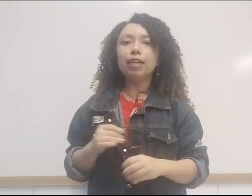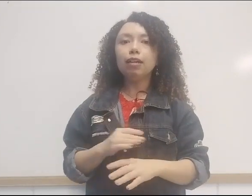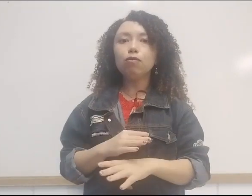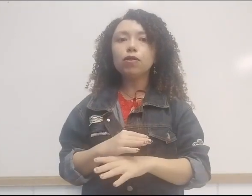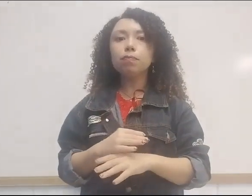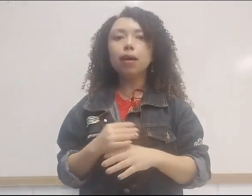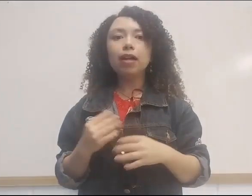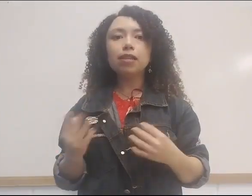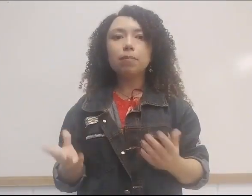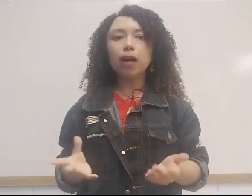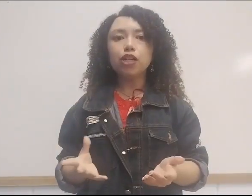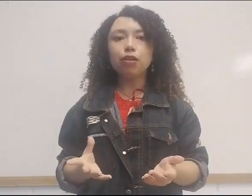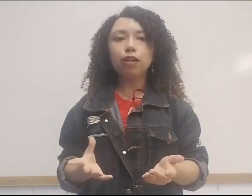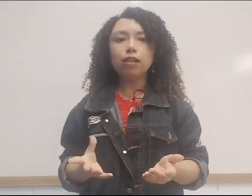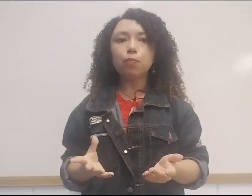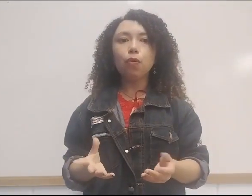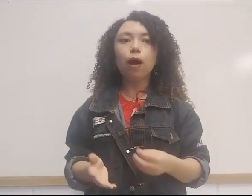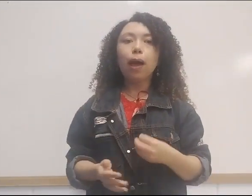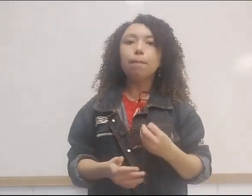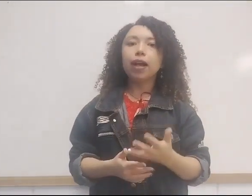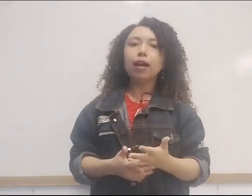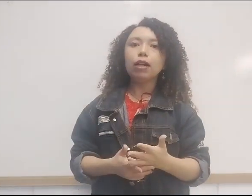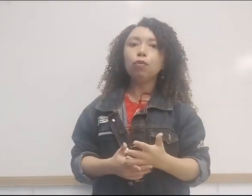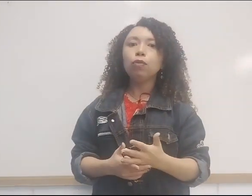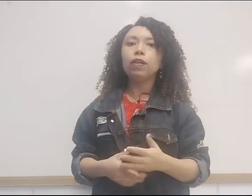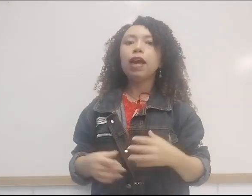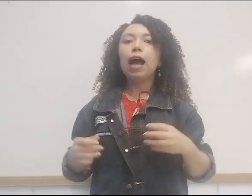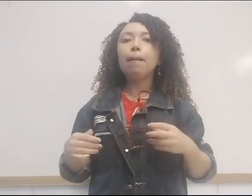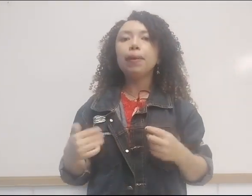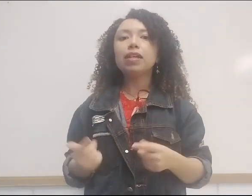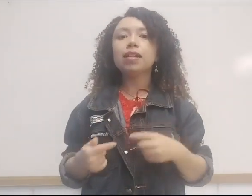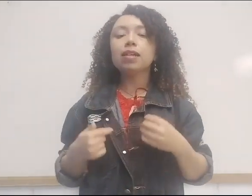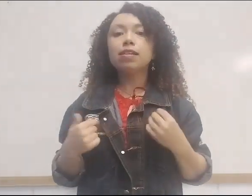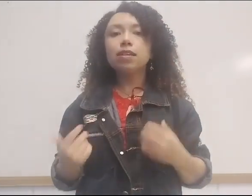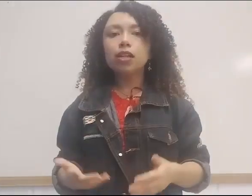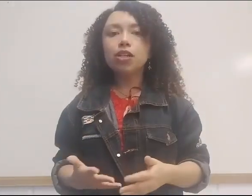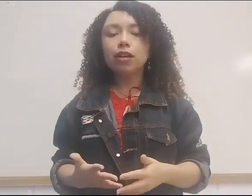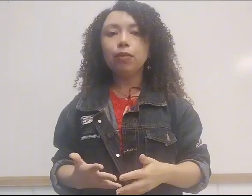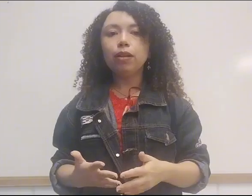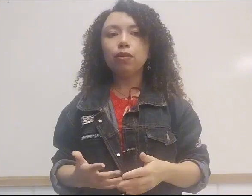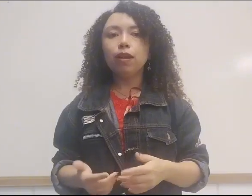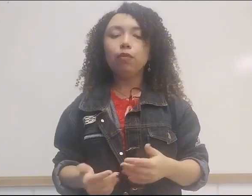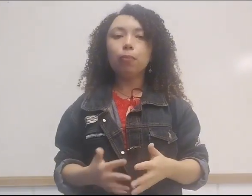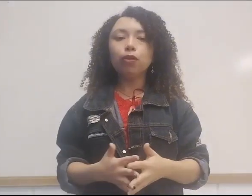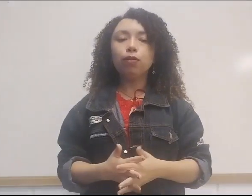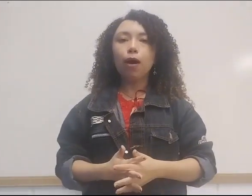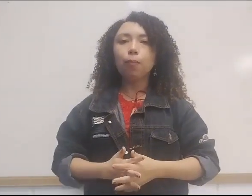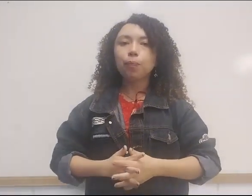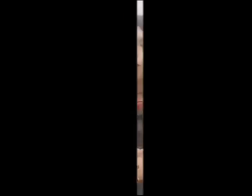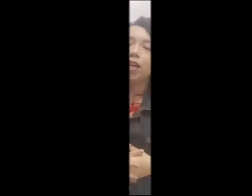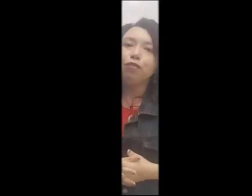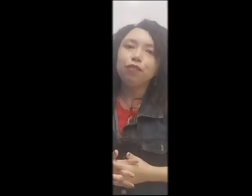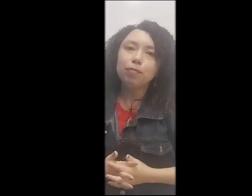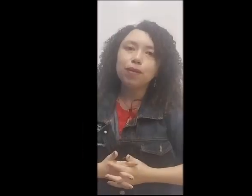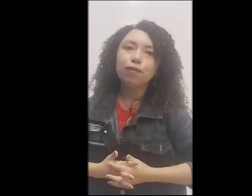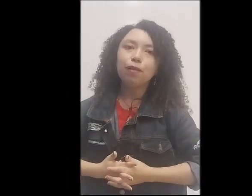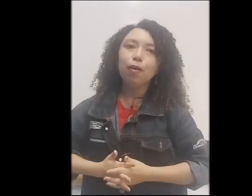dentre os mais que partiram de Lisboa para Calicut, apenas 6 teriam retornado a Portugal. Enfim, pessoal,